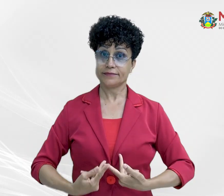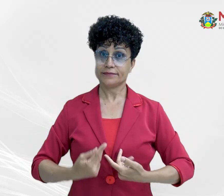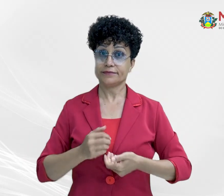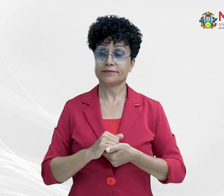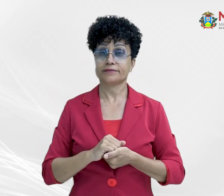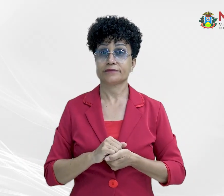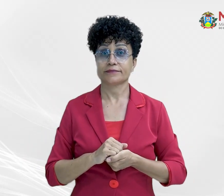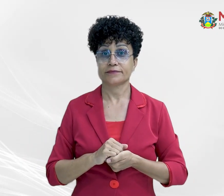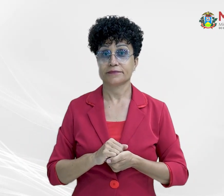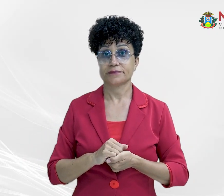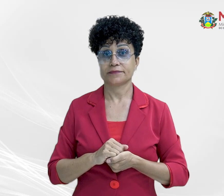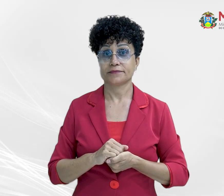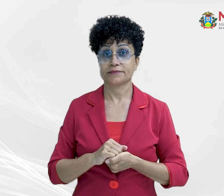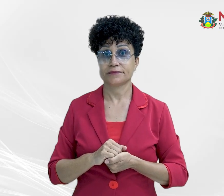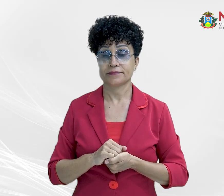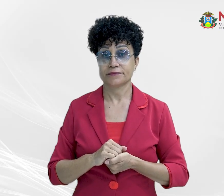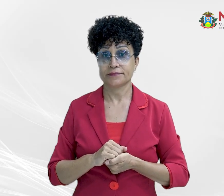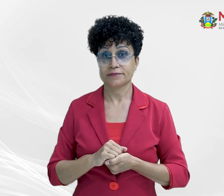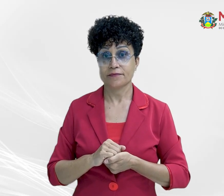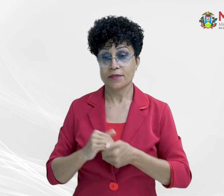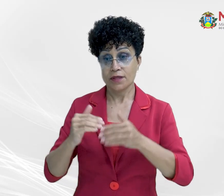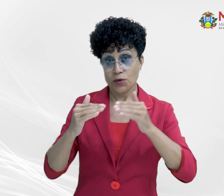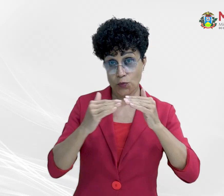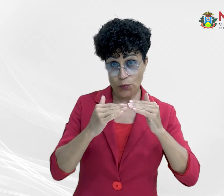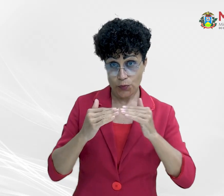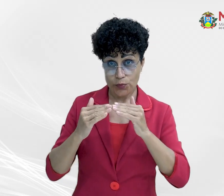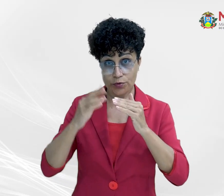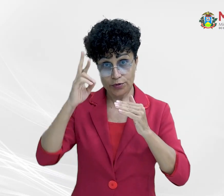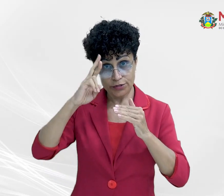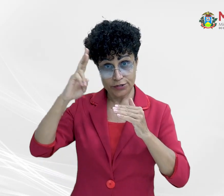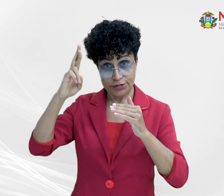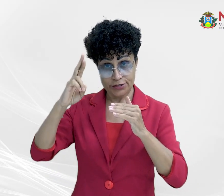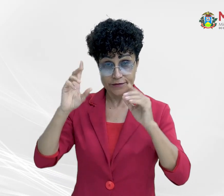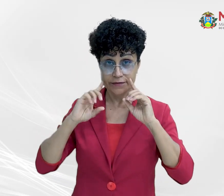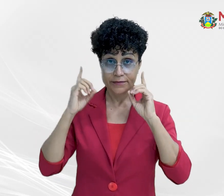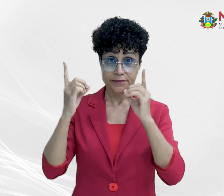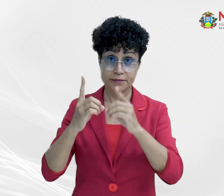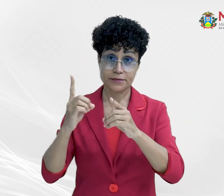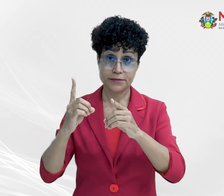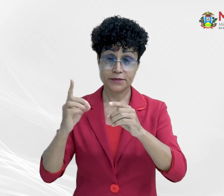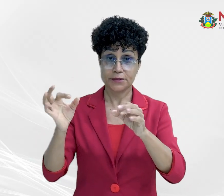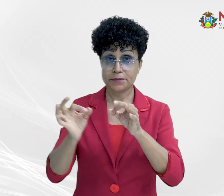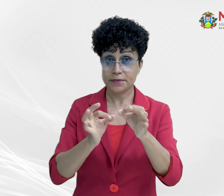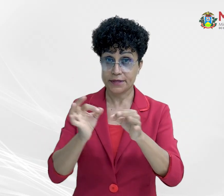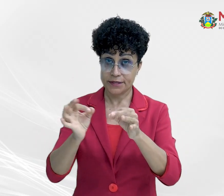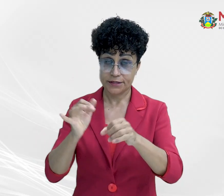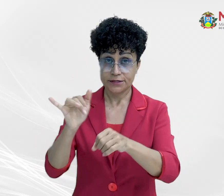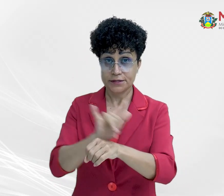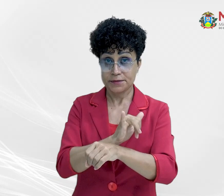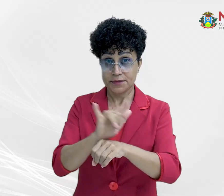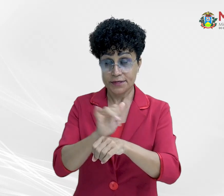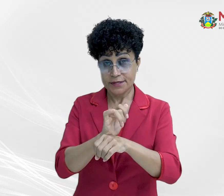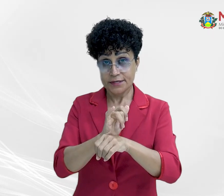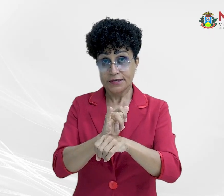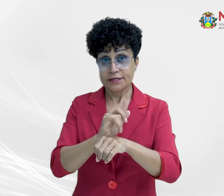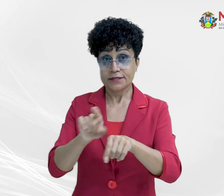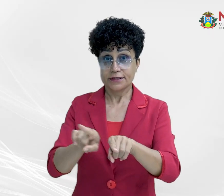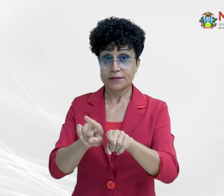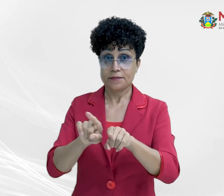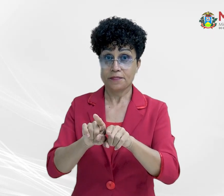Continuidade De acordo com a chefe do Departamento de Planejamento e Gestão, Ana Elisa Cristina e Cândido Santos, o curso é